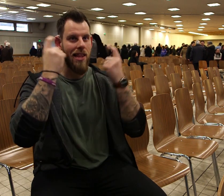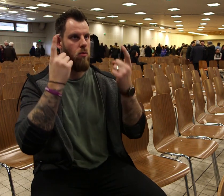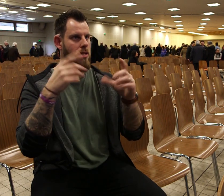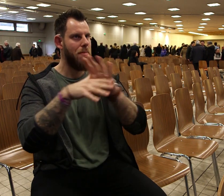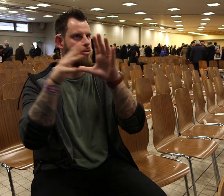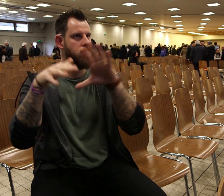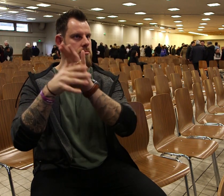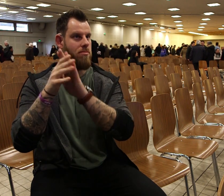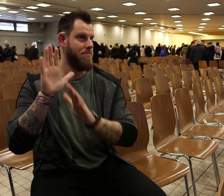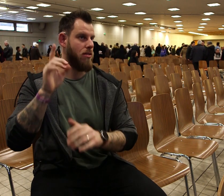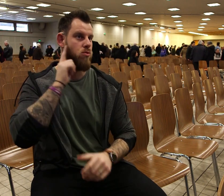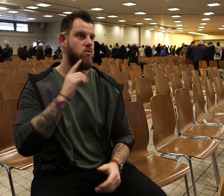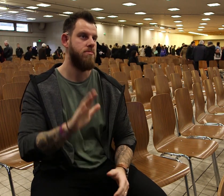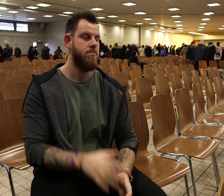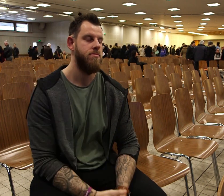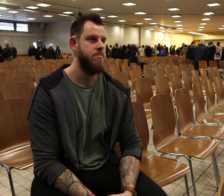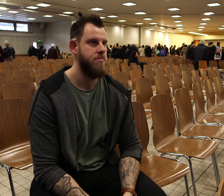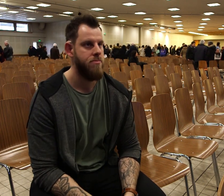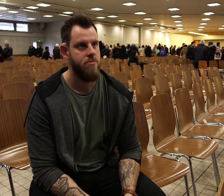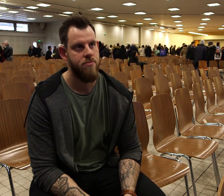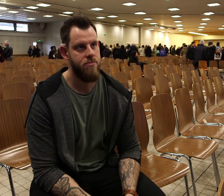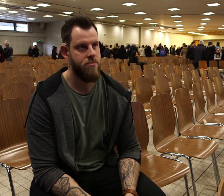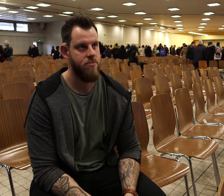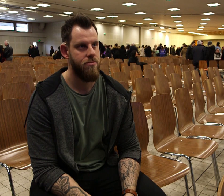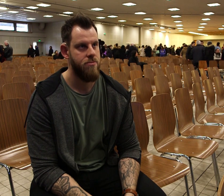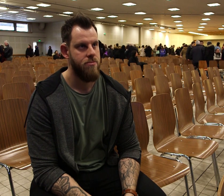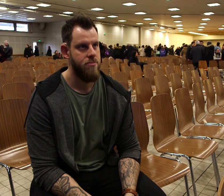en mots, mais nous les sourds quand on pense on voit des images, on voit pas des mots.